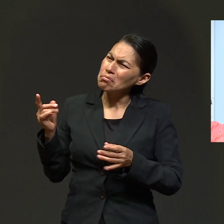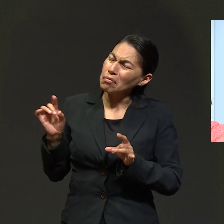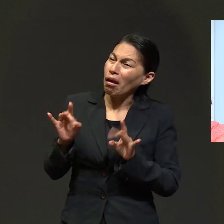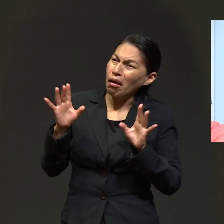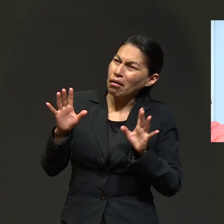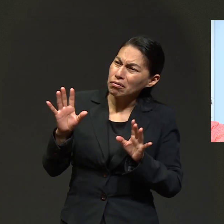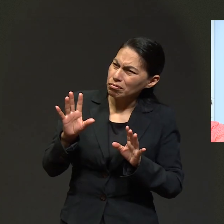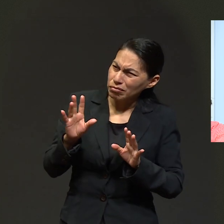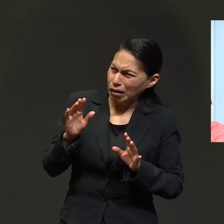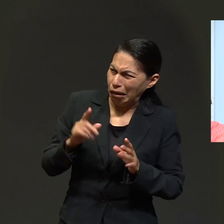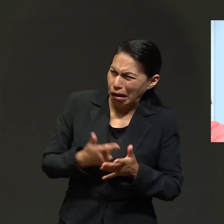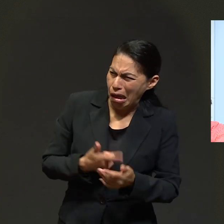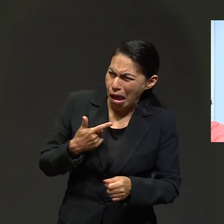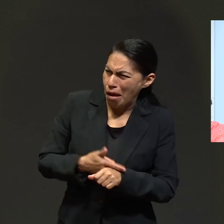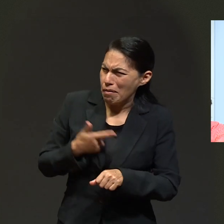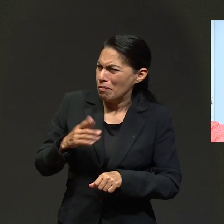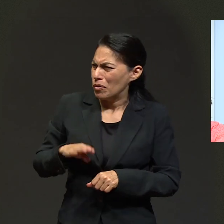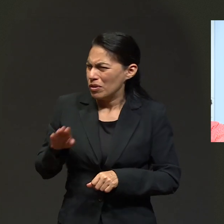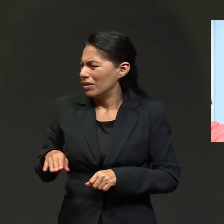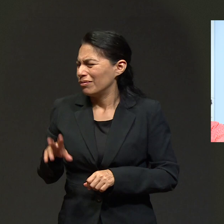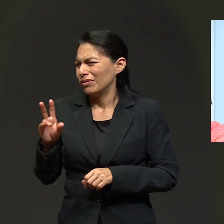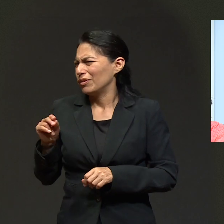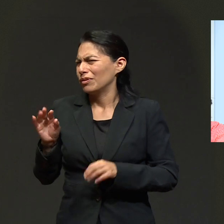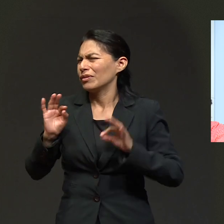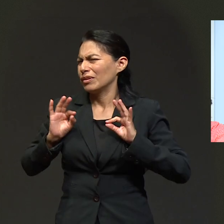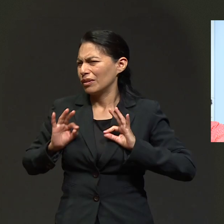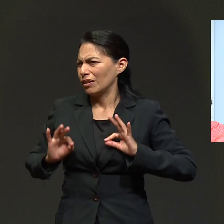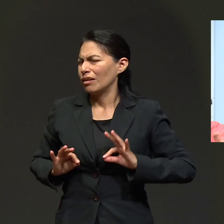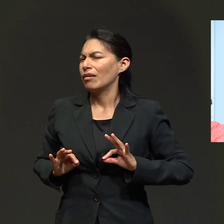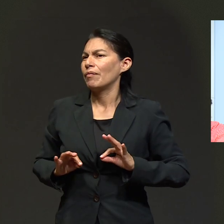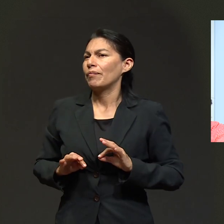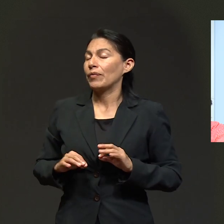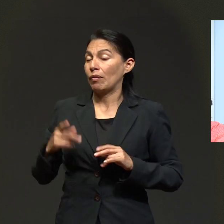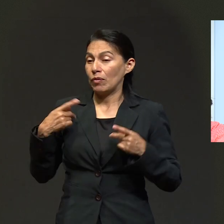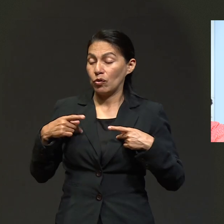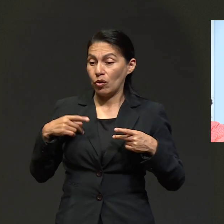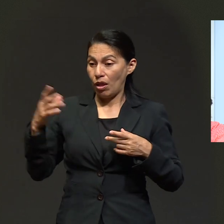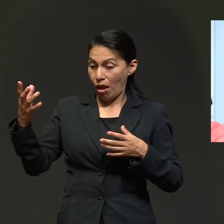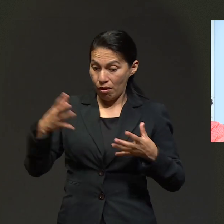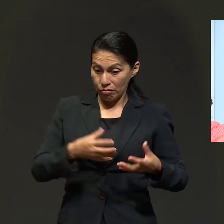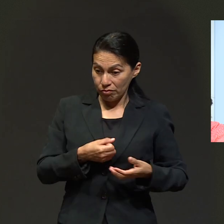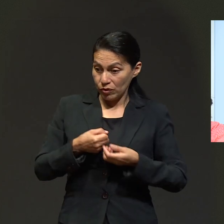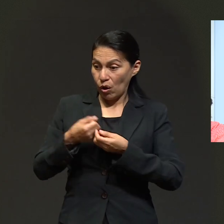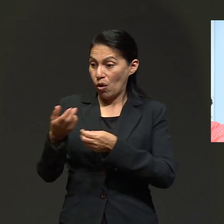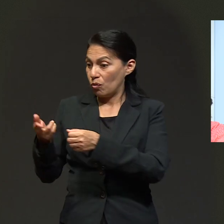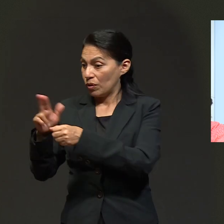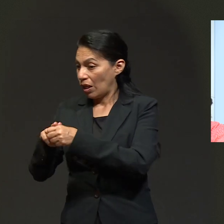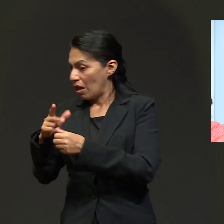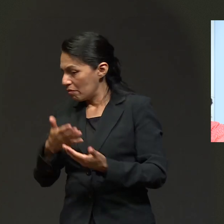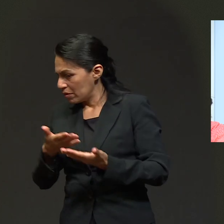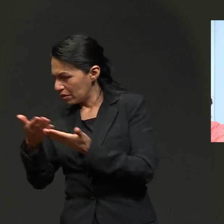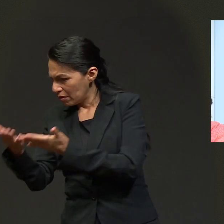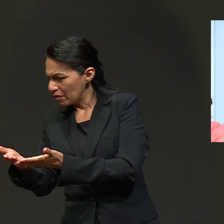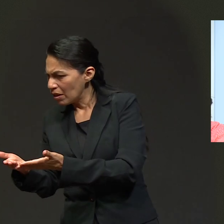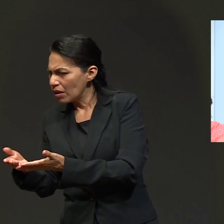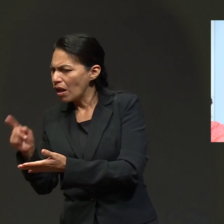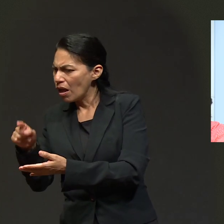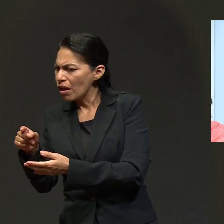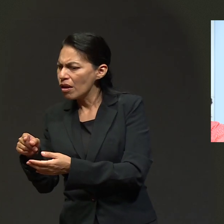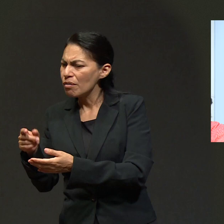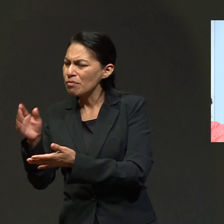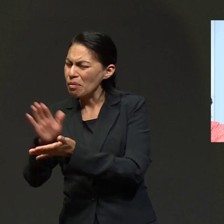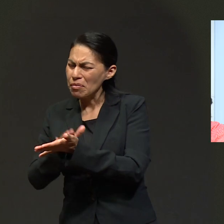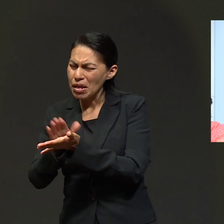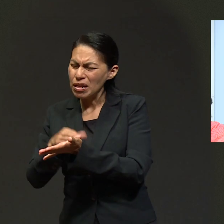nada, tranquilo. Y me acuerdo que llegaron por mí, me llevaron al hospital y ya